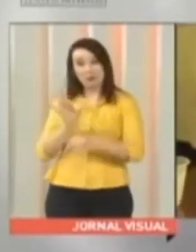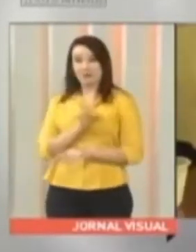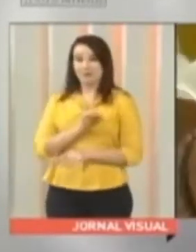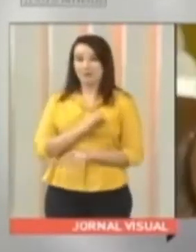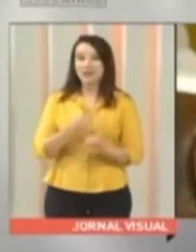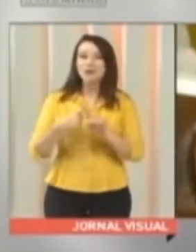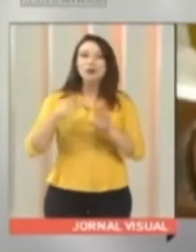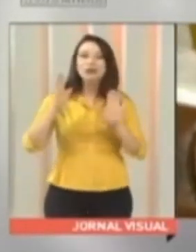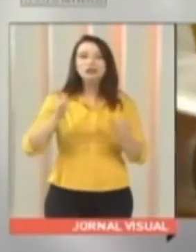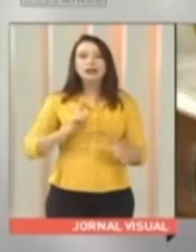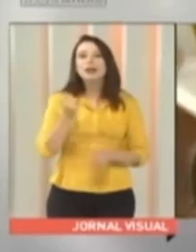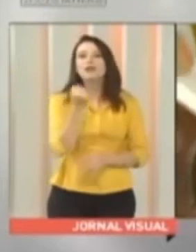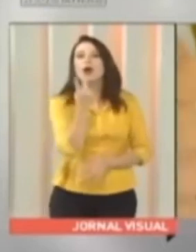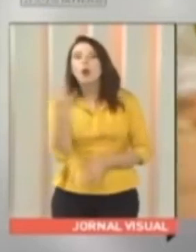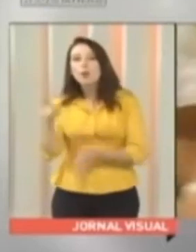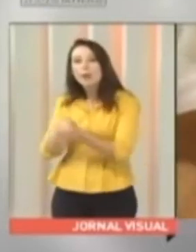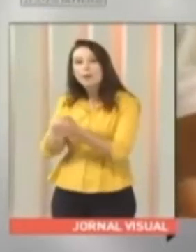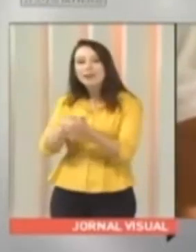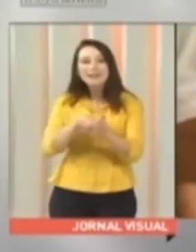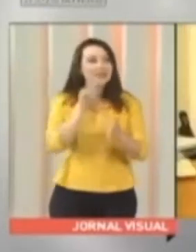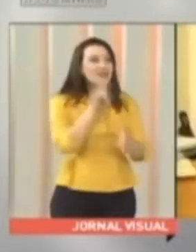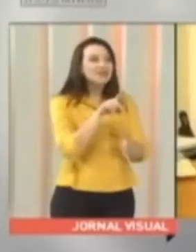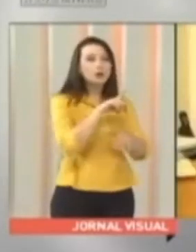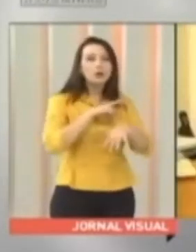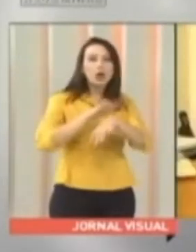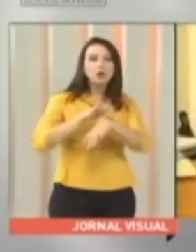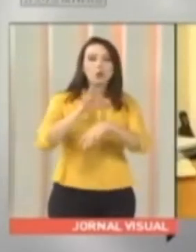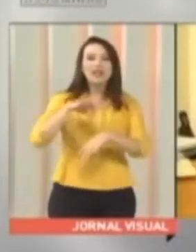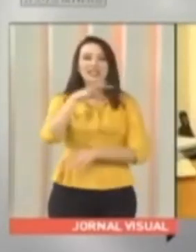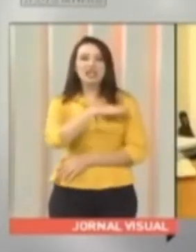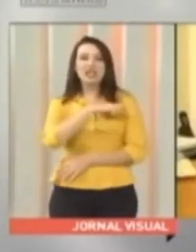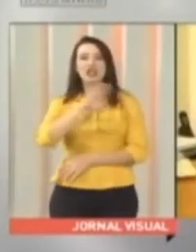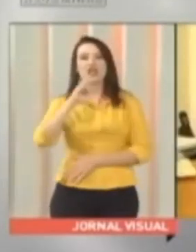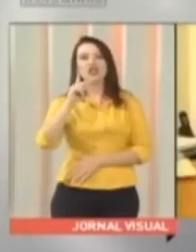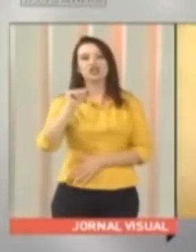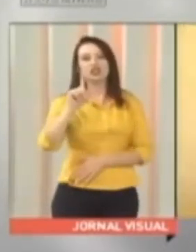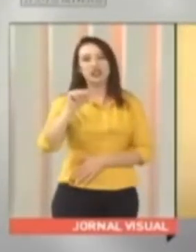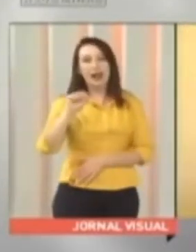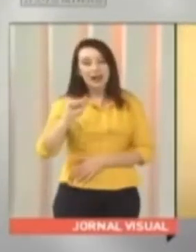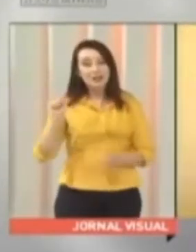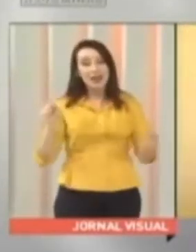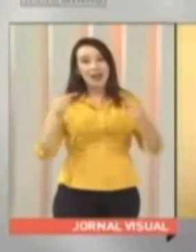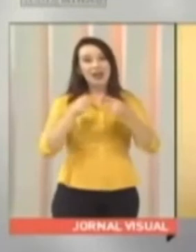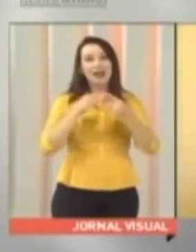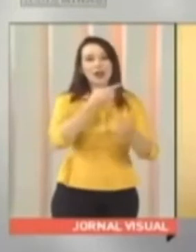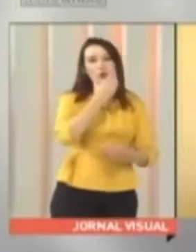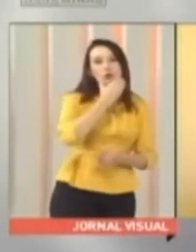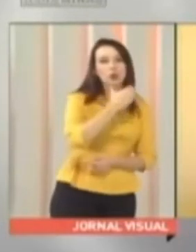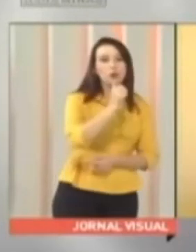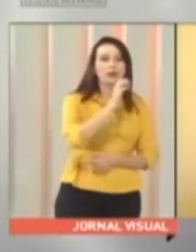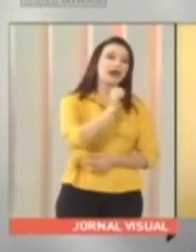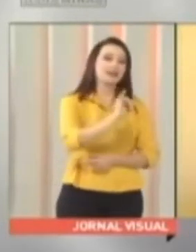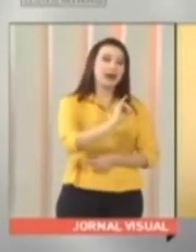alguns estudiosos já associaram a transmissão da doença de Chagas ao consumo da fruta. Então você tem que usar o açaí